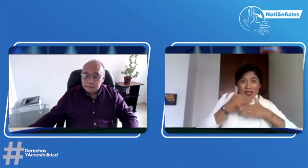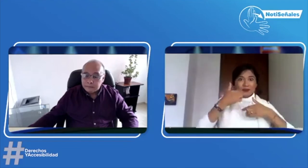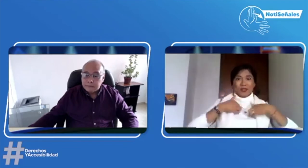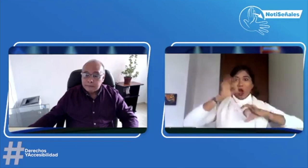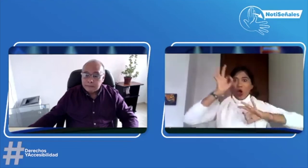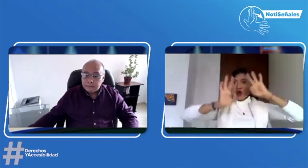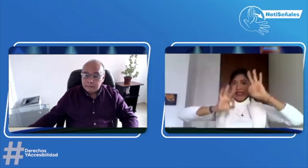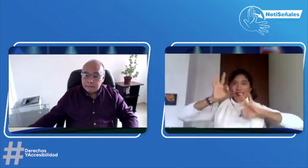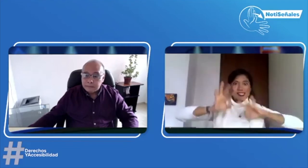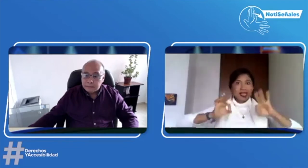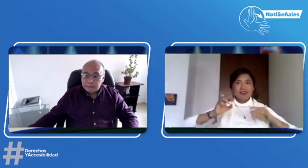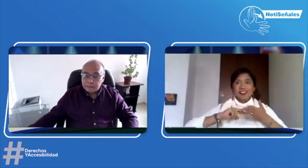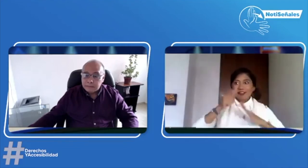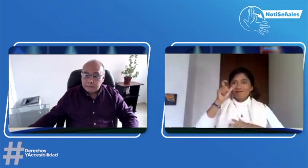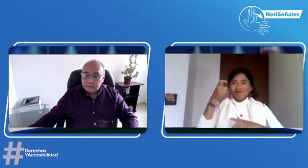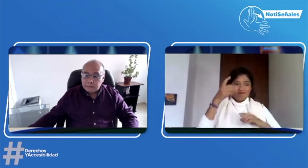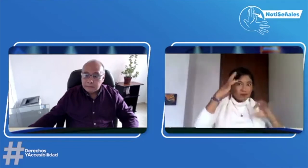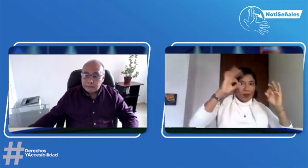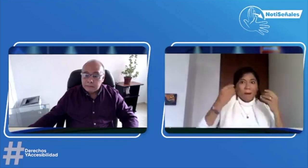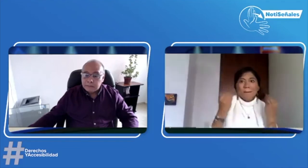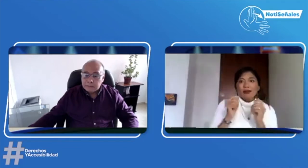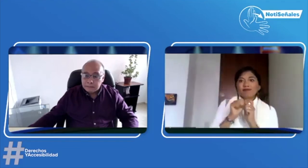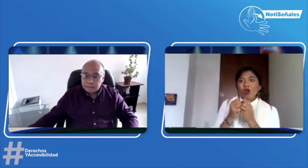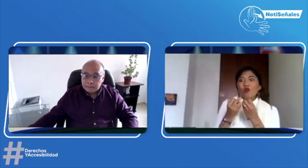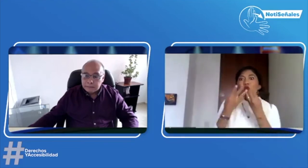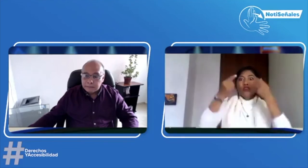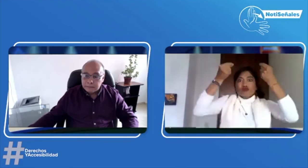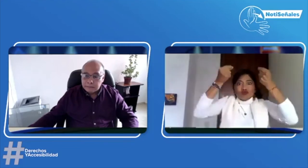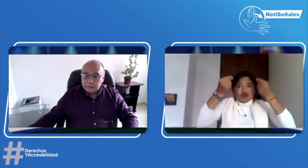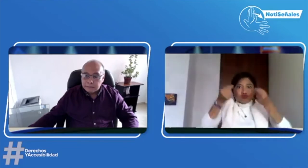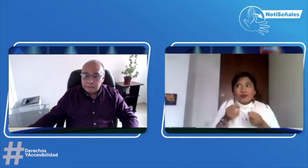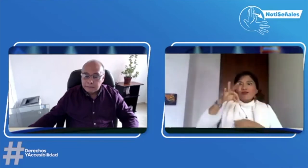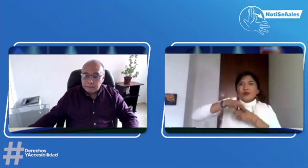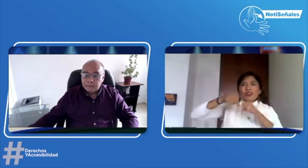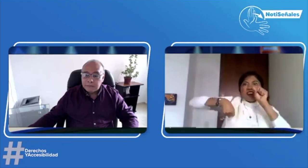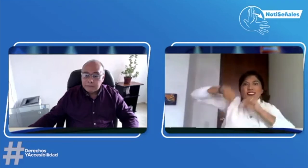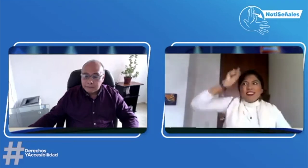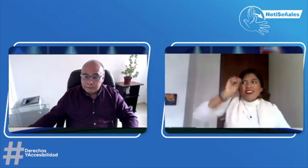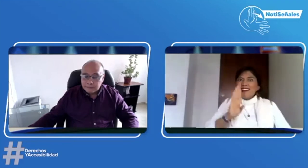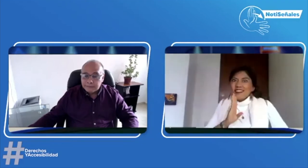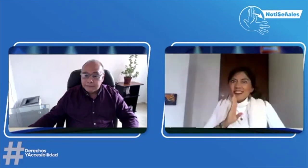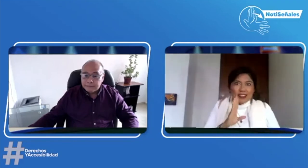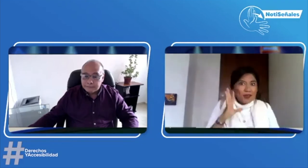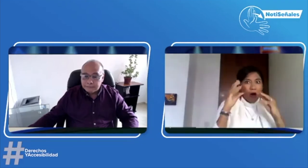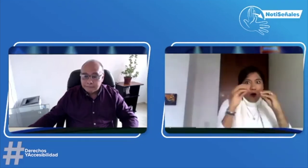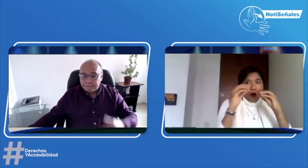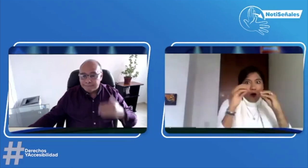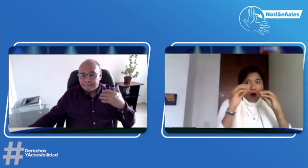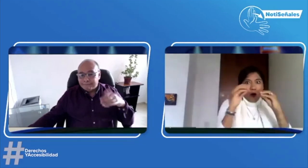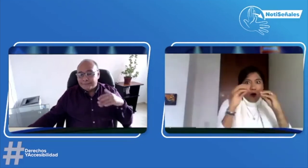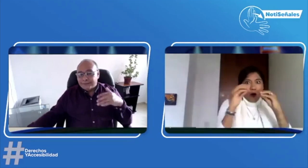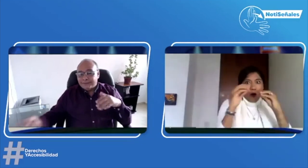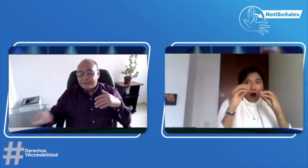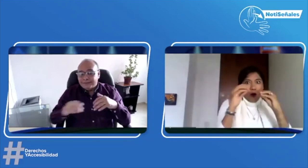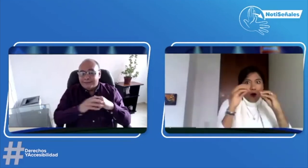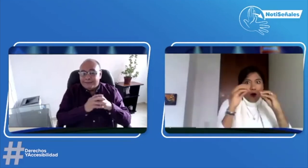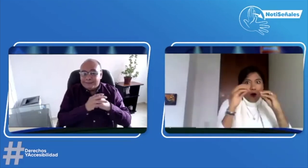cerraron todas las mesas y empieza para hacer el conteo de los votos, para saber quiénes fueron las personas que ganaron.